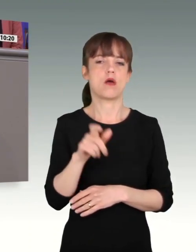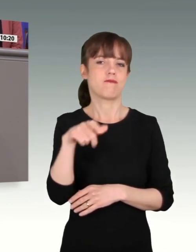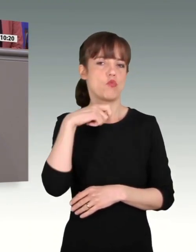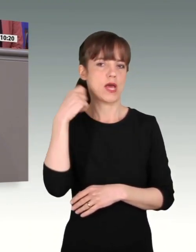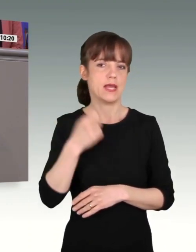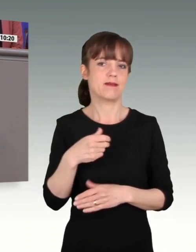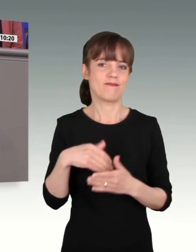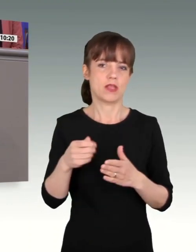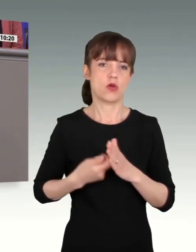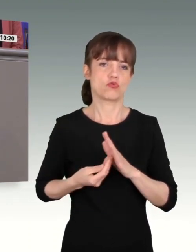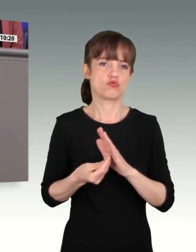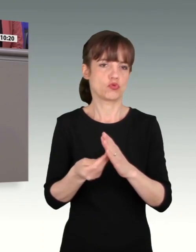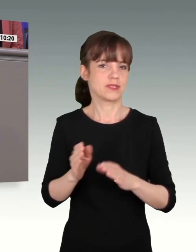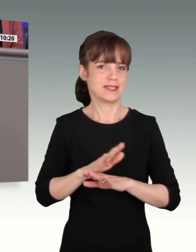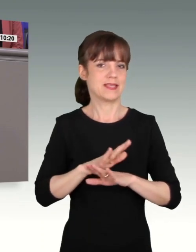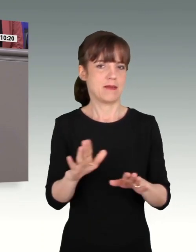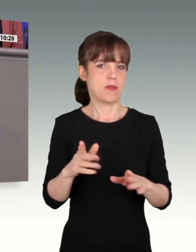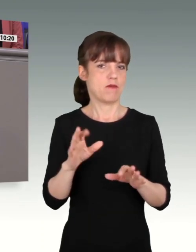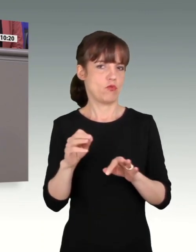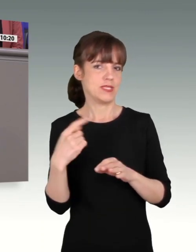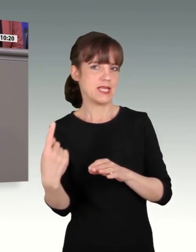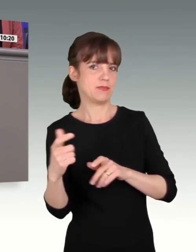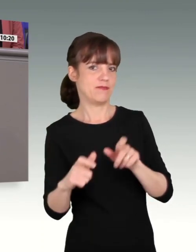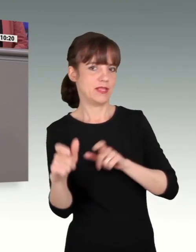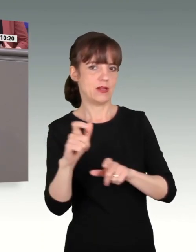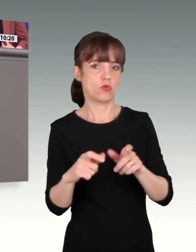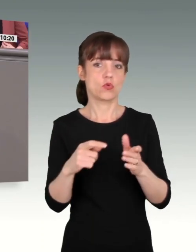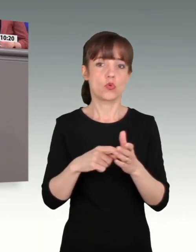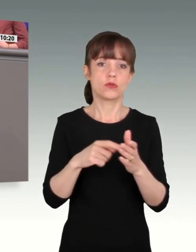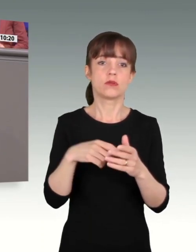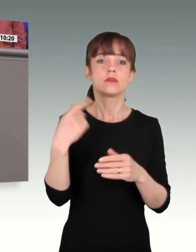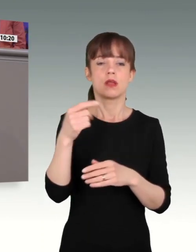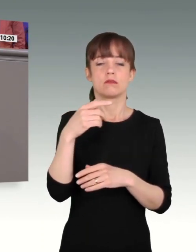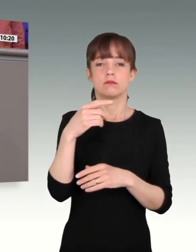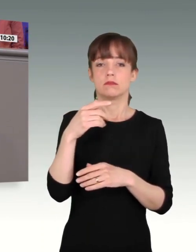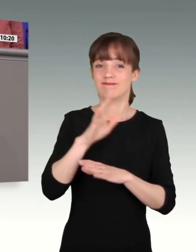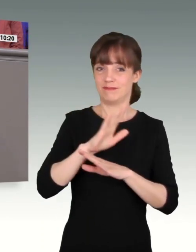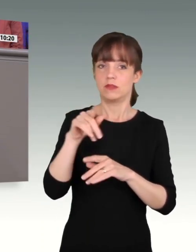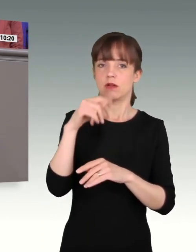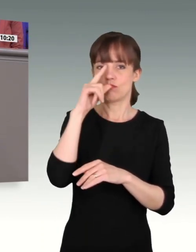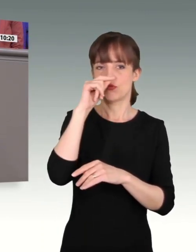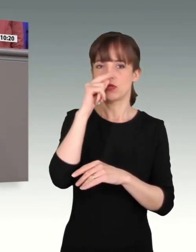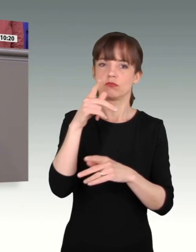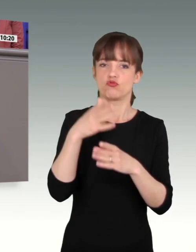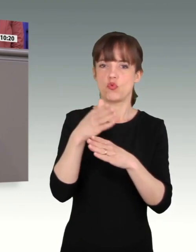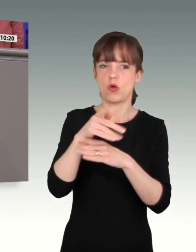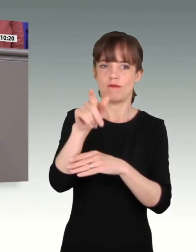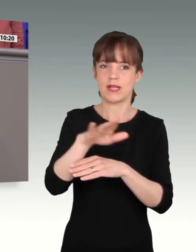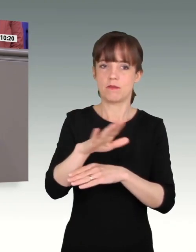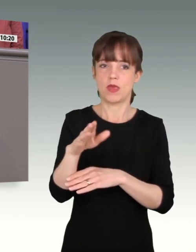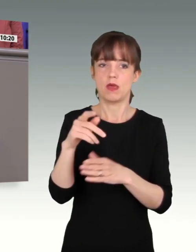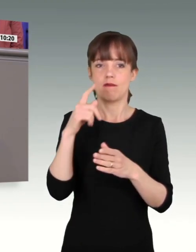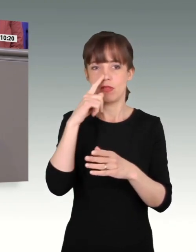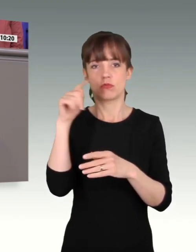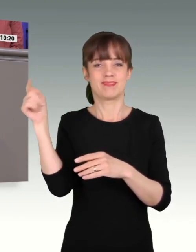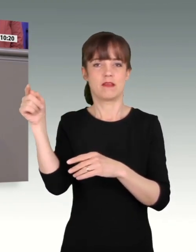Wladimir Putin beeindrucken keine Gespräche. Ihnen interessiert doch das Völkerrecht nicht. Und geschlossene Verträge interessieren ihn auch nicht. Seine